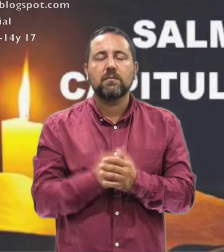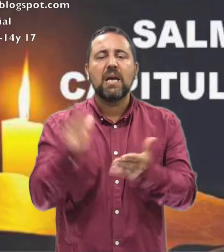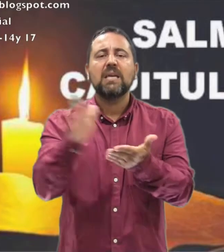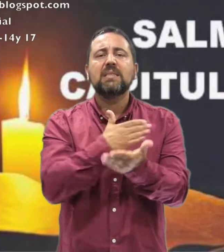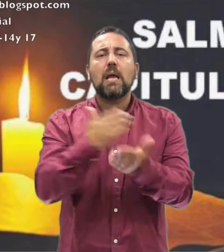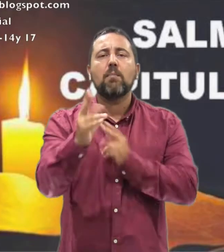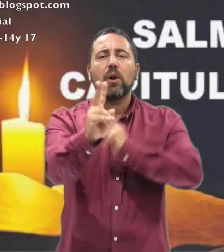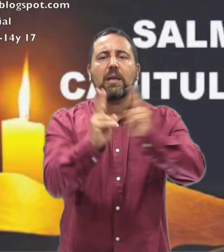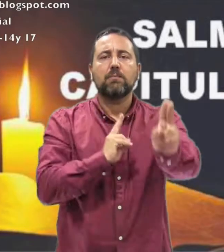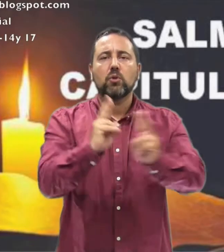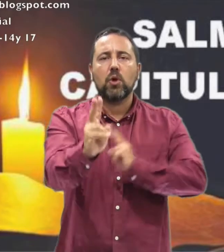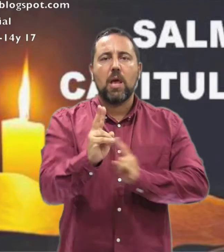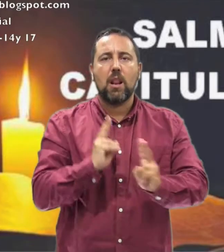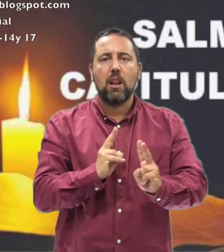Salmo responsorial